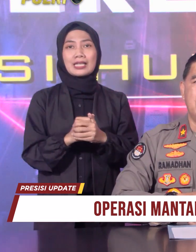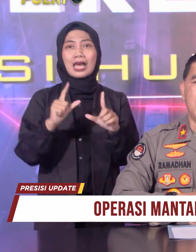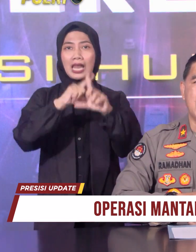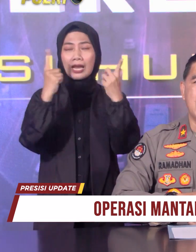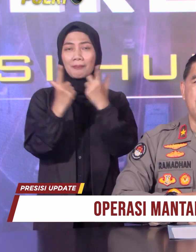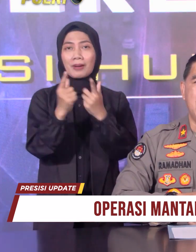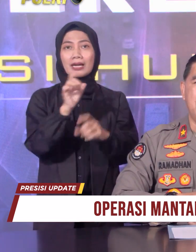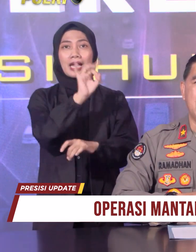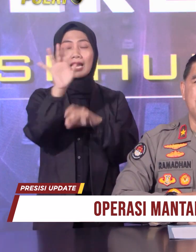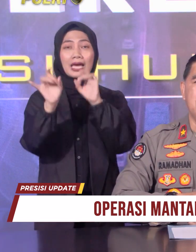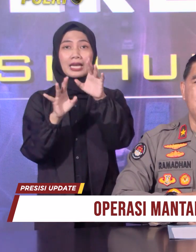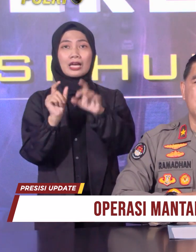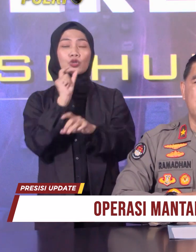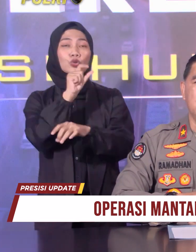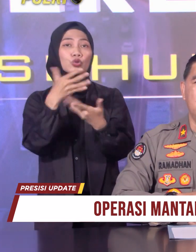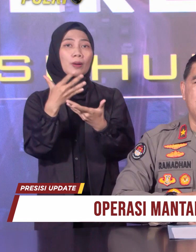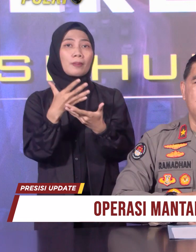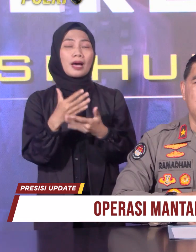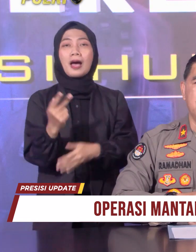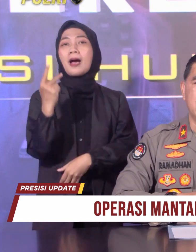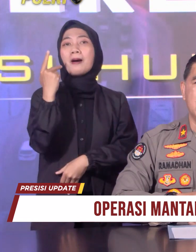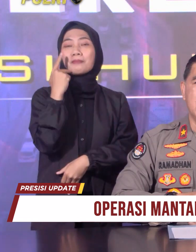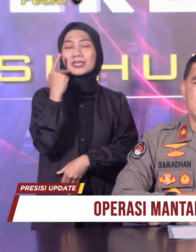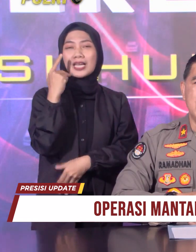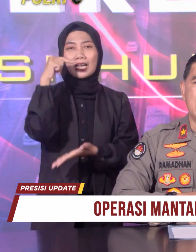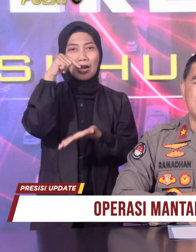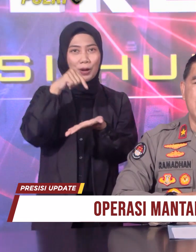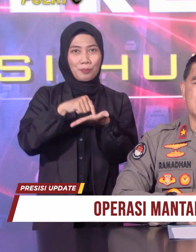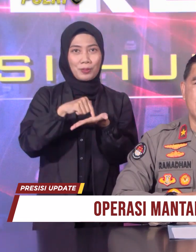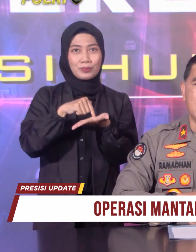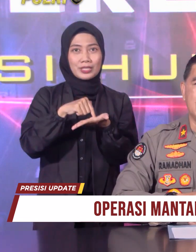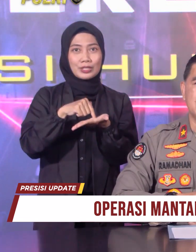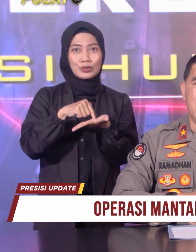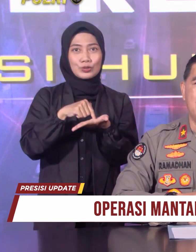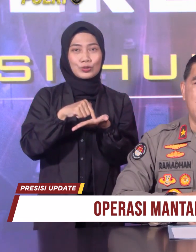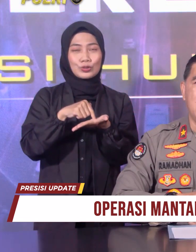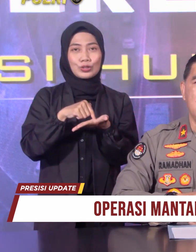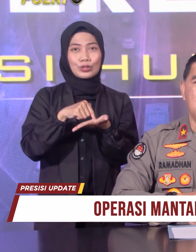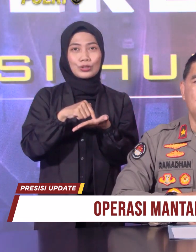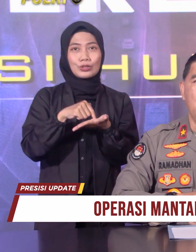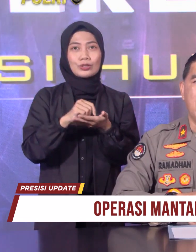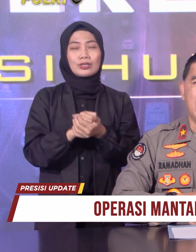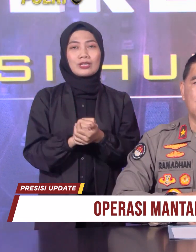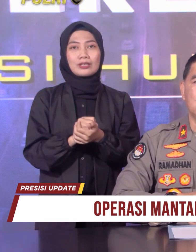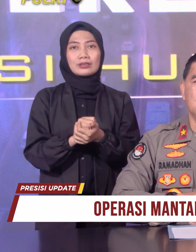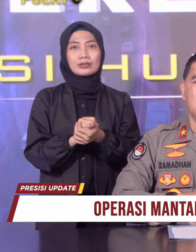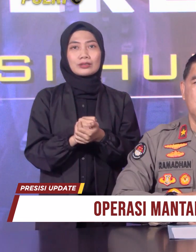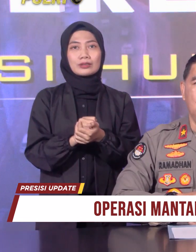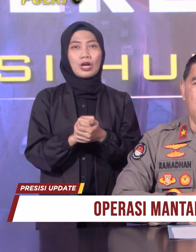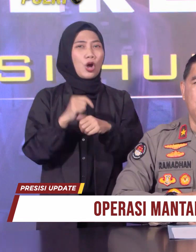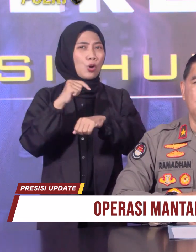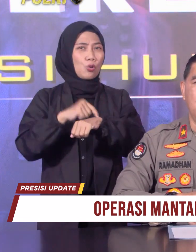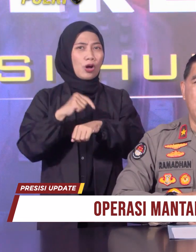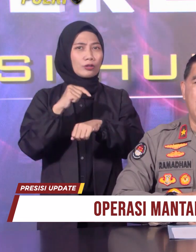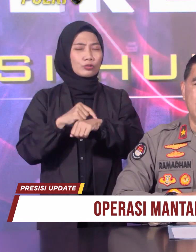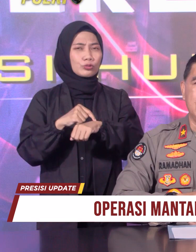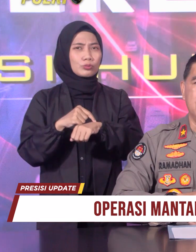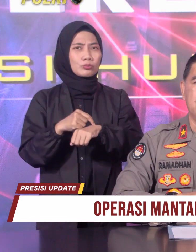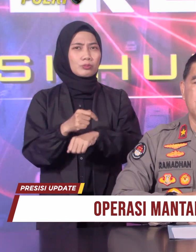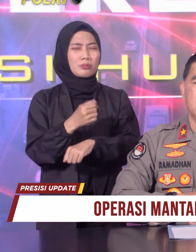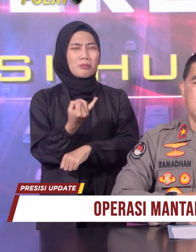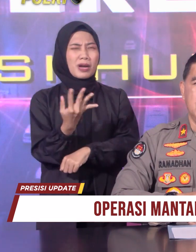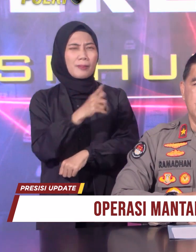dalam rangka pengamanan pemilu tahun 2024 yang dilaksanakan selama 222